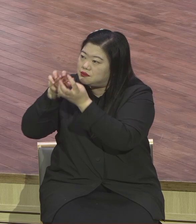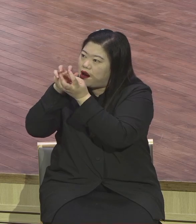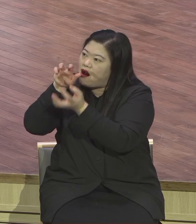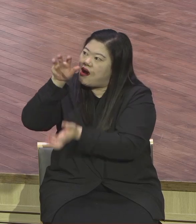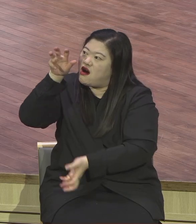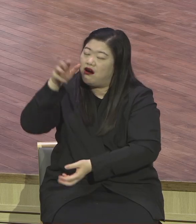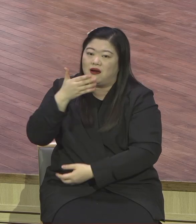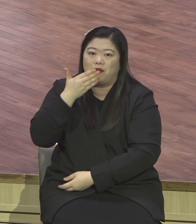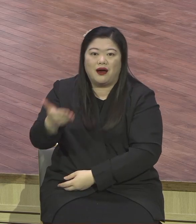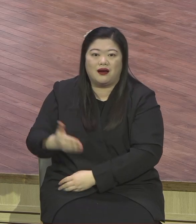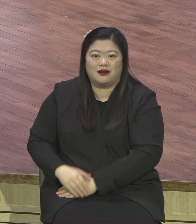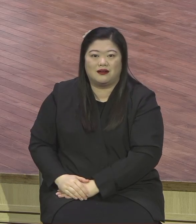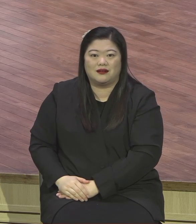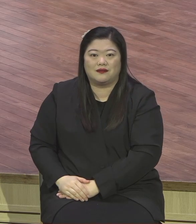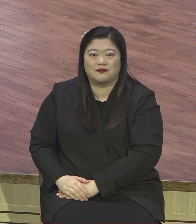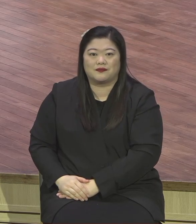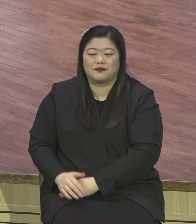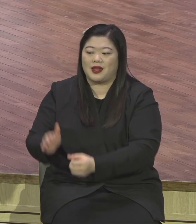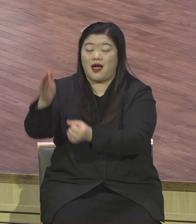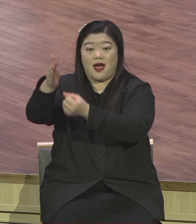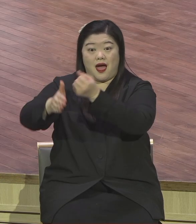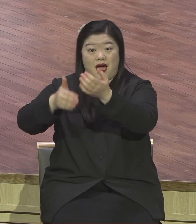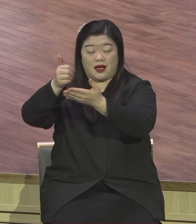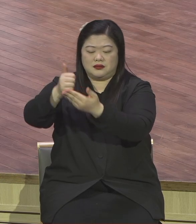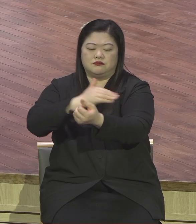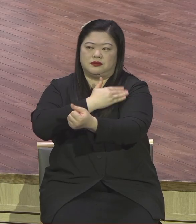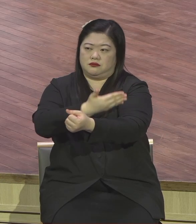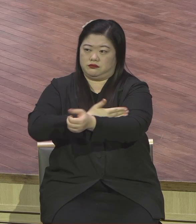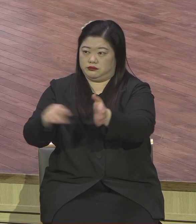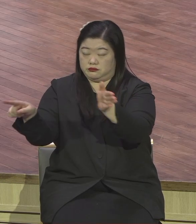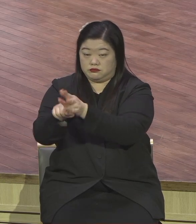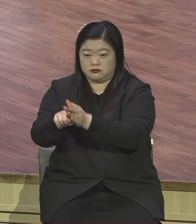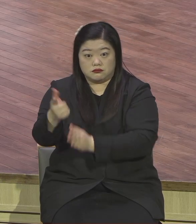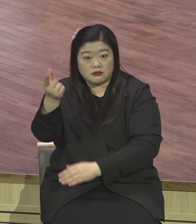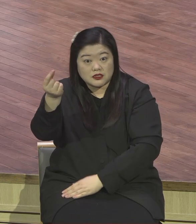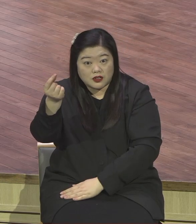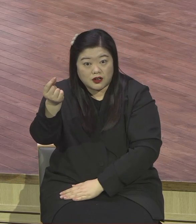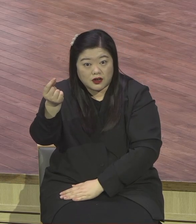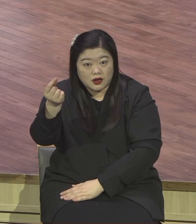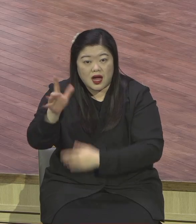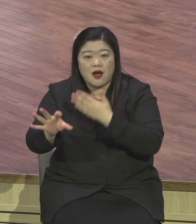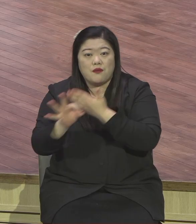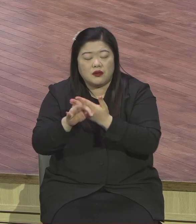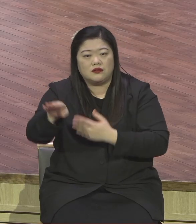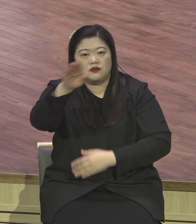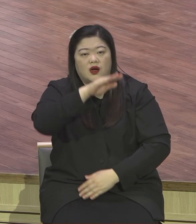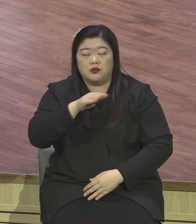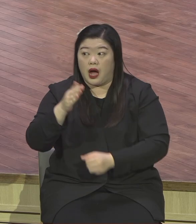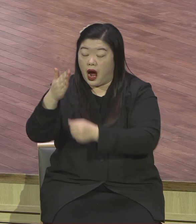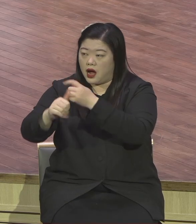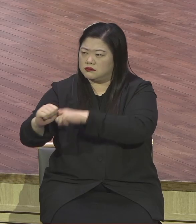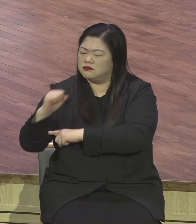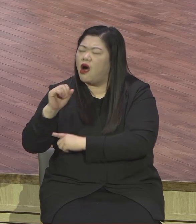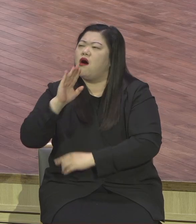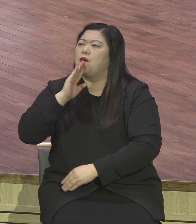우리의 능력 대신은 하나님을 향해서 기대감을 가득 채우세요. 가득 기대하세요. 하나님이